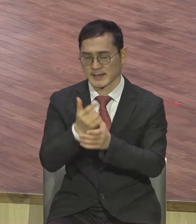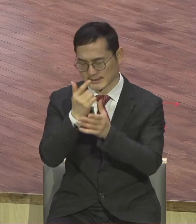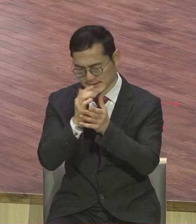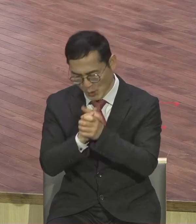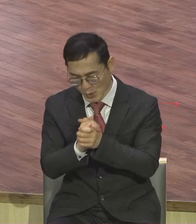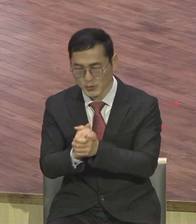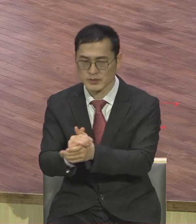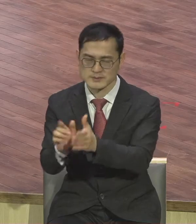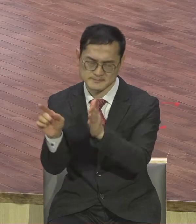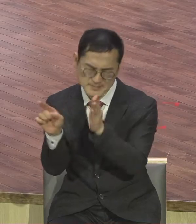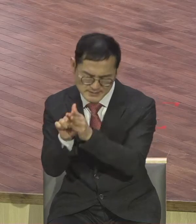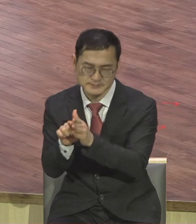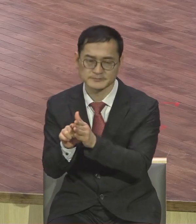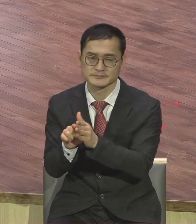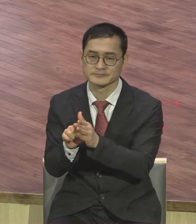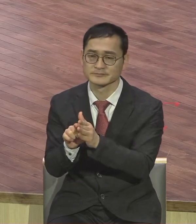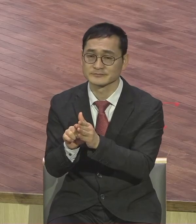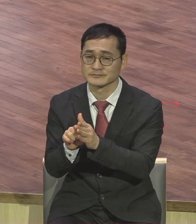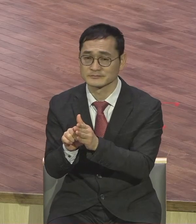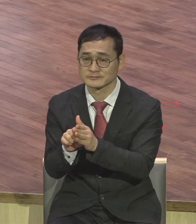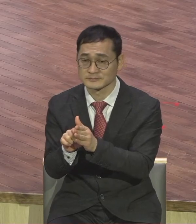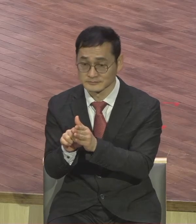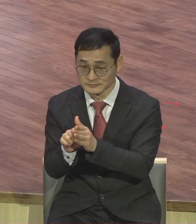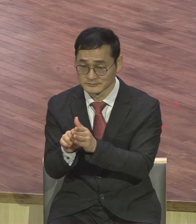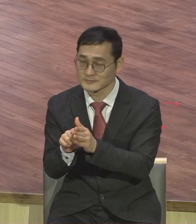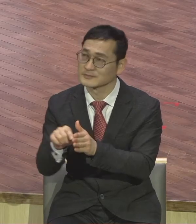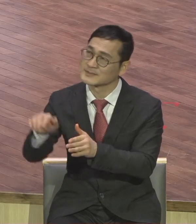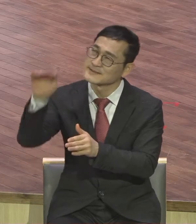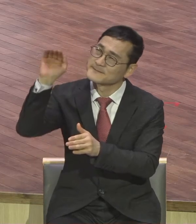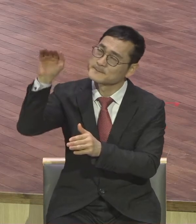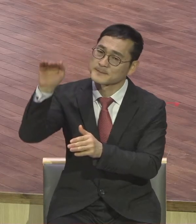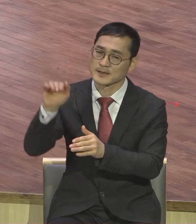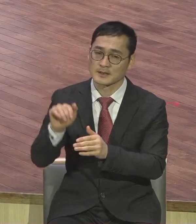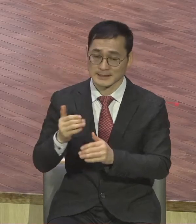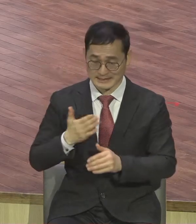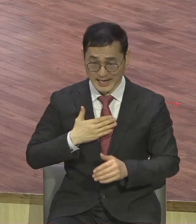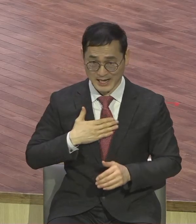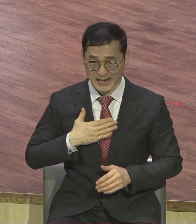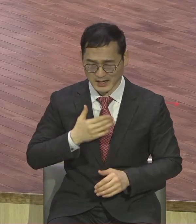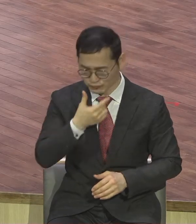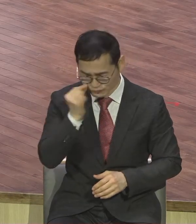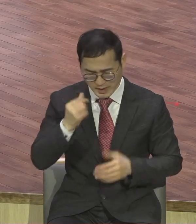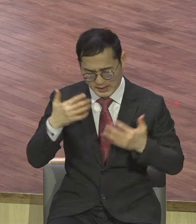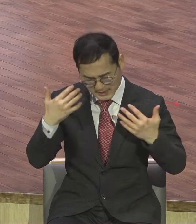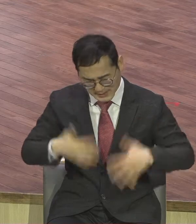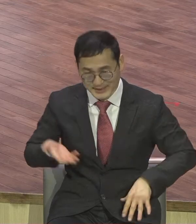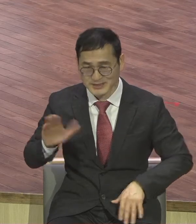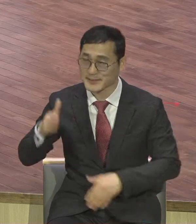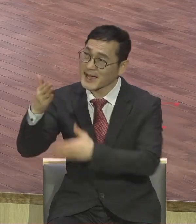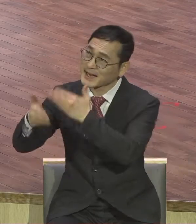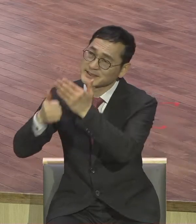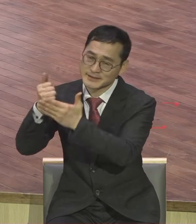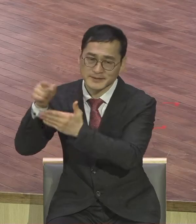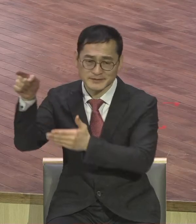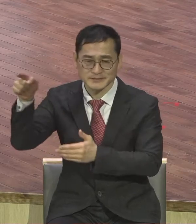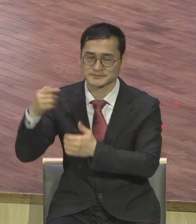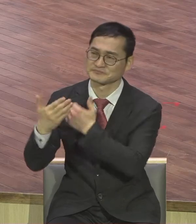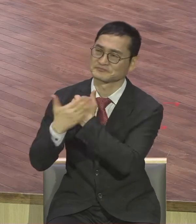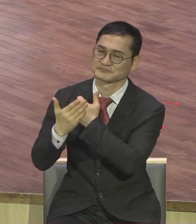능력되신 하나님께서 그렇게 나의 수준과 상관없이 상관없이 내 수준과 상관없이 생편과 상관없이 말씀으로